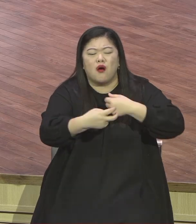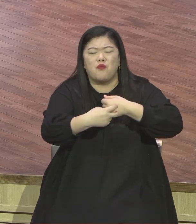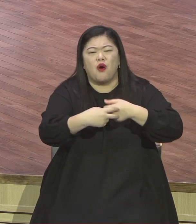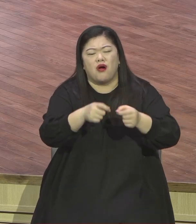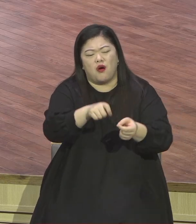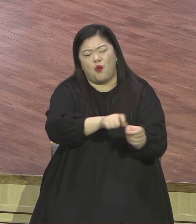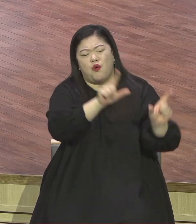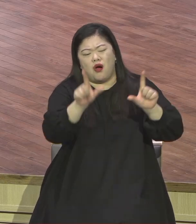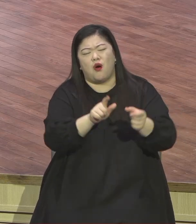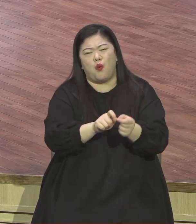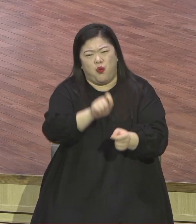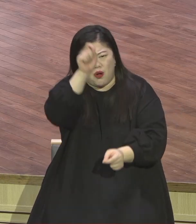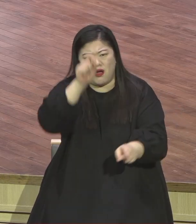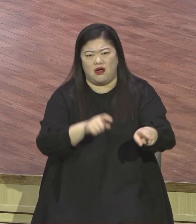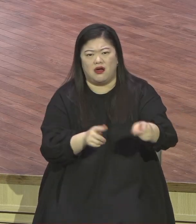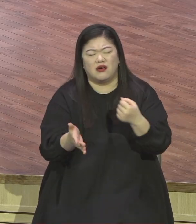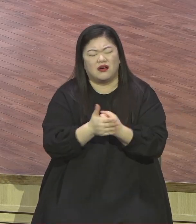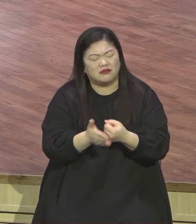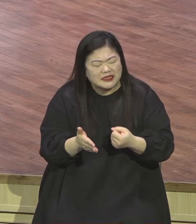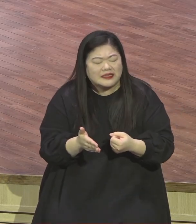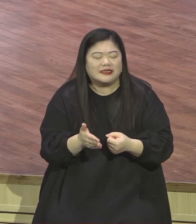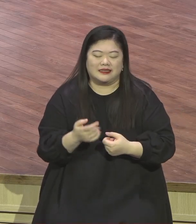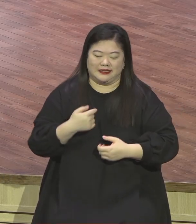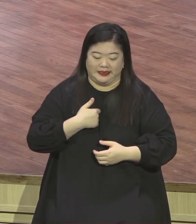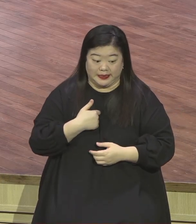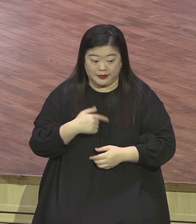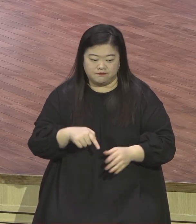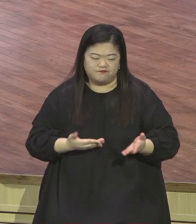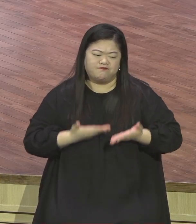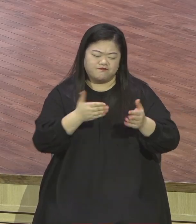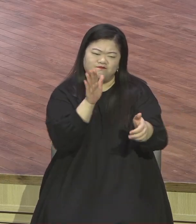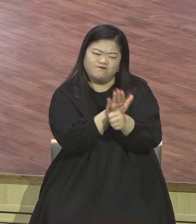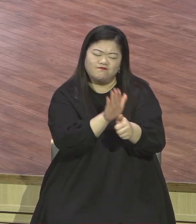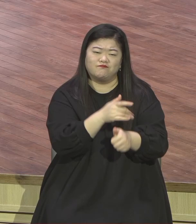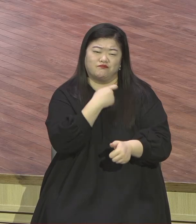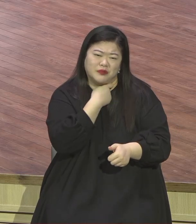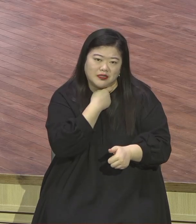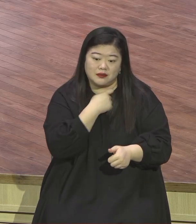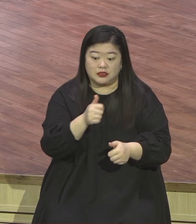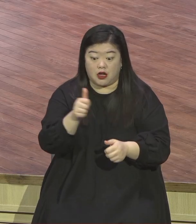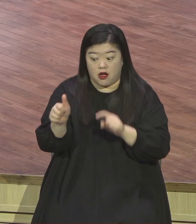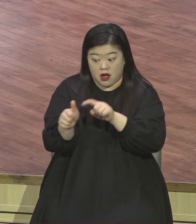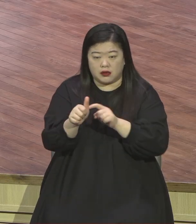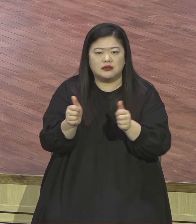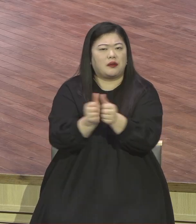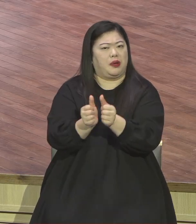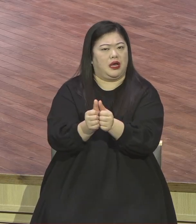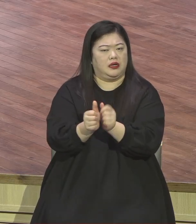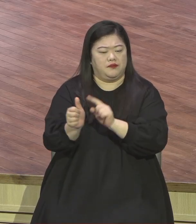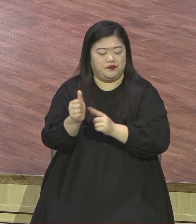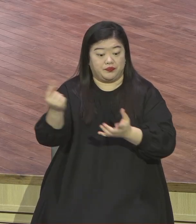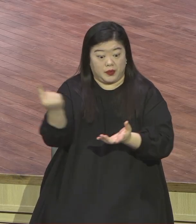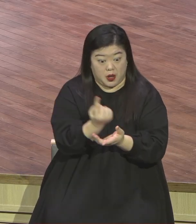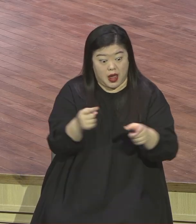그렇게 산타클로스 분장을 한 남성과 함께 사진도 찍고 같이 먹고 마시고 교제하고